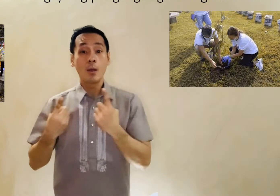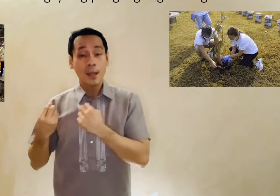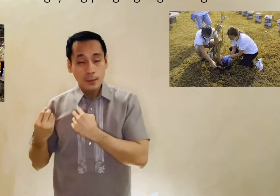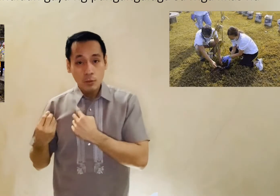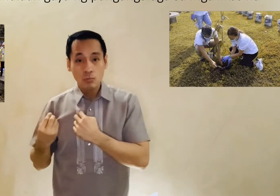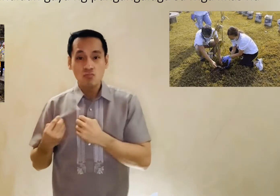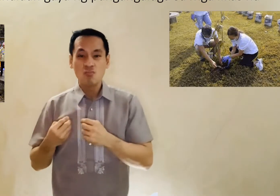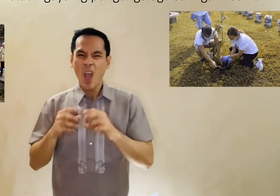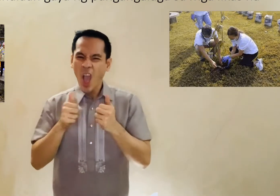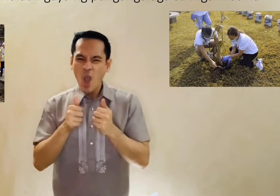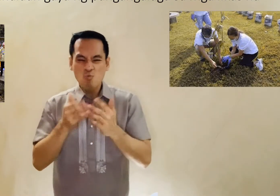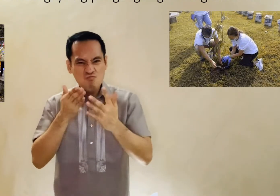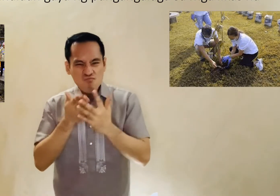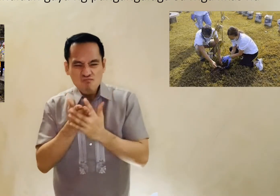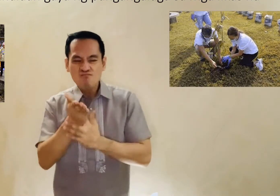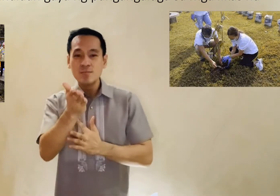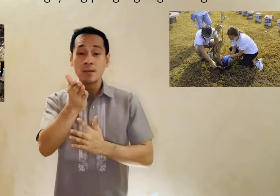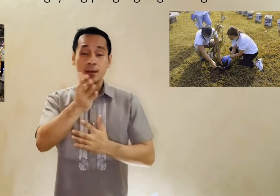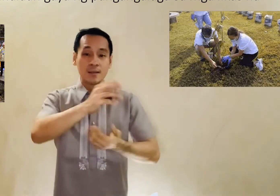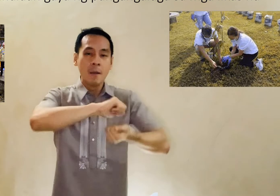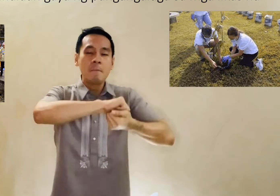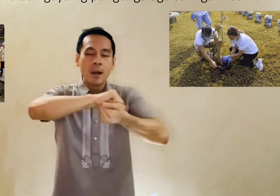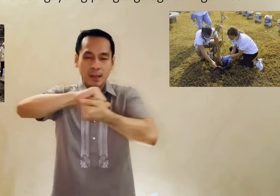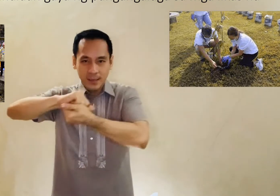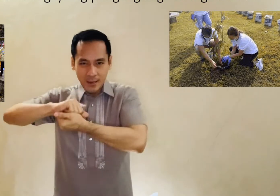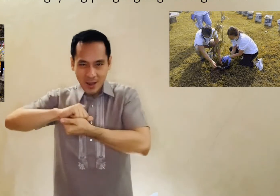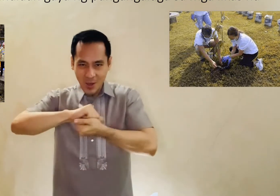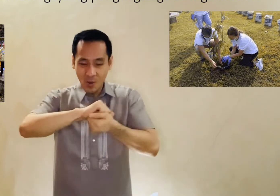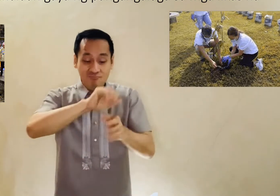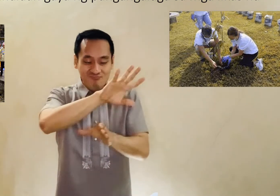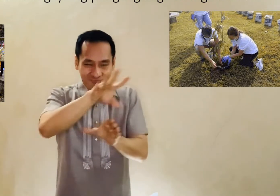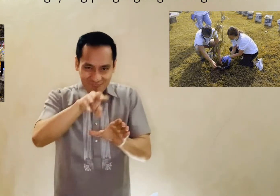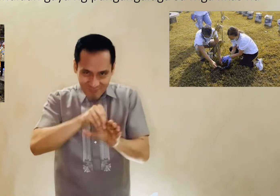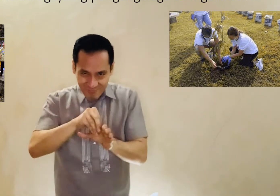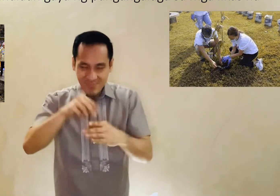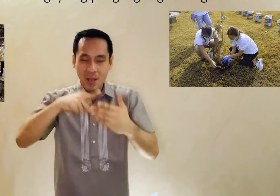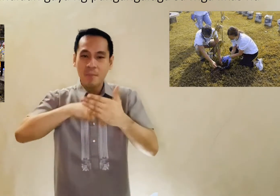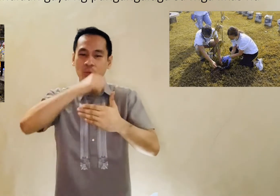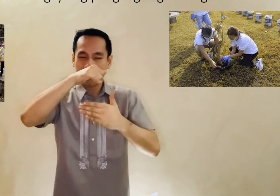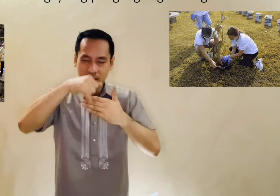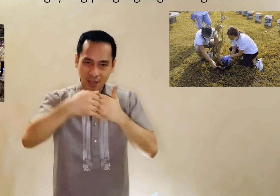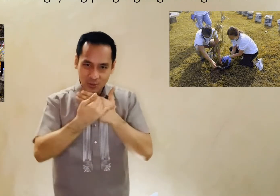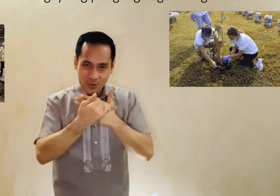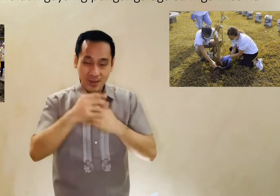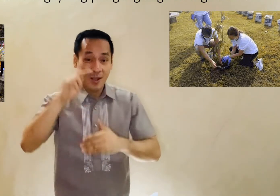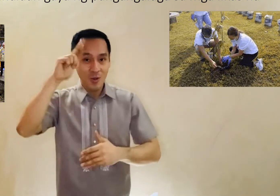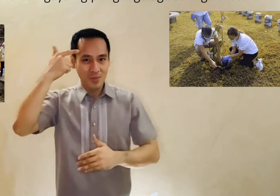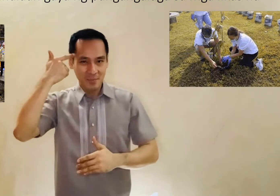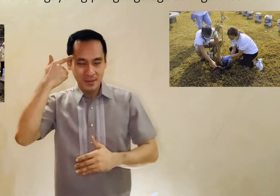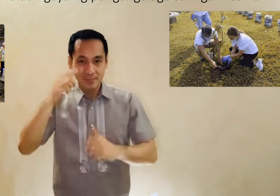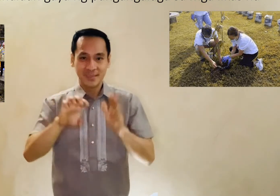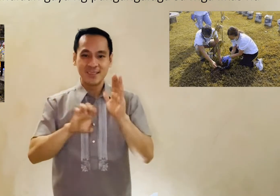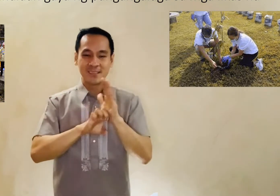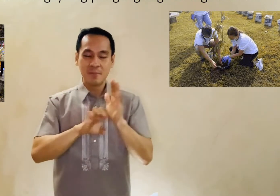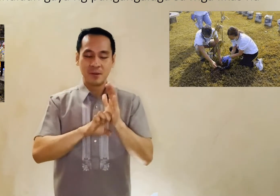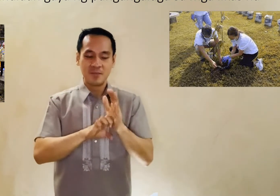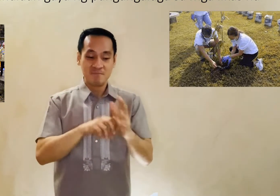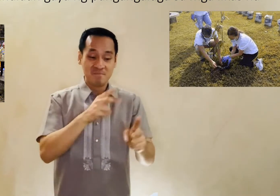Magagawa natin ito sa pamamagitan ng pakikilahok sa iba't ibang proyekto ng pamahalaan, gaya ng